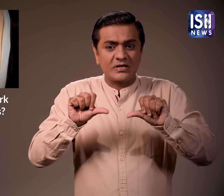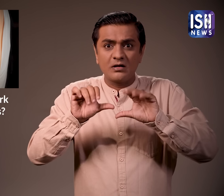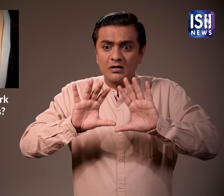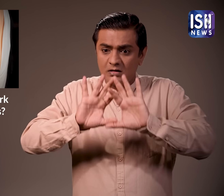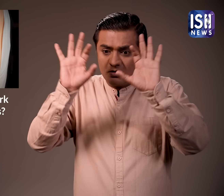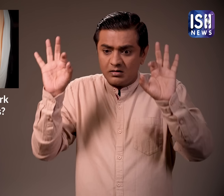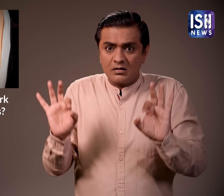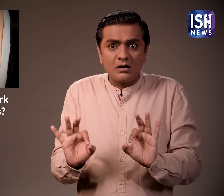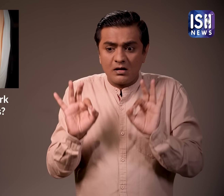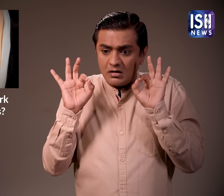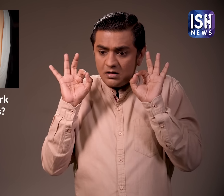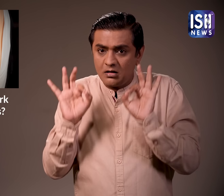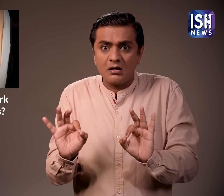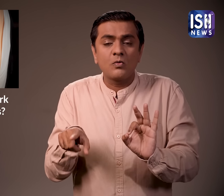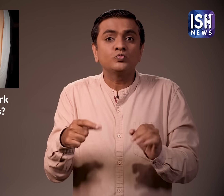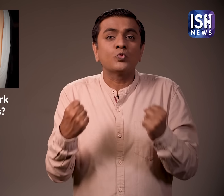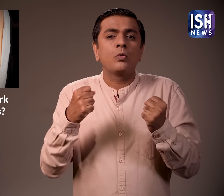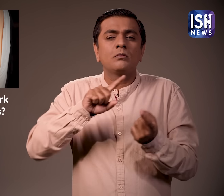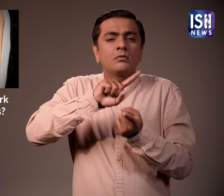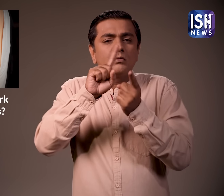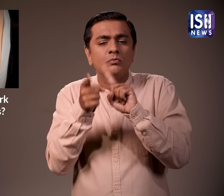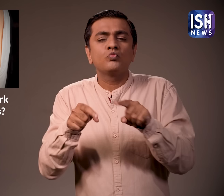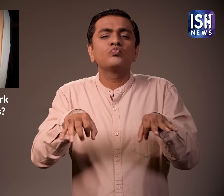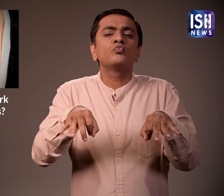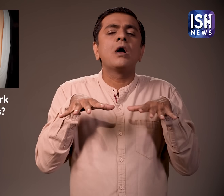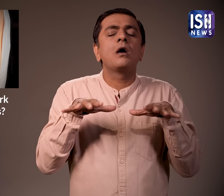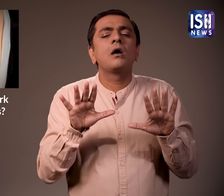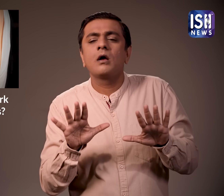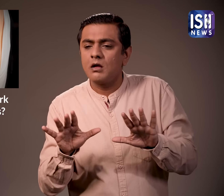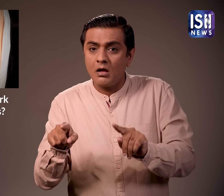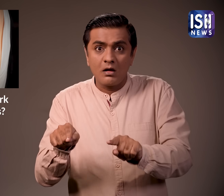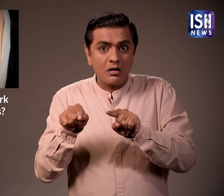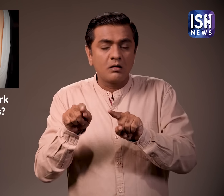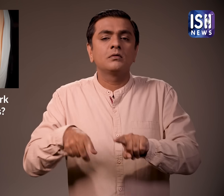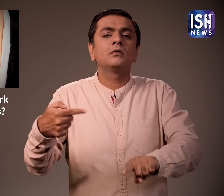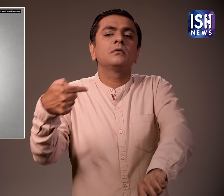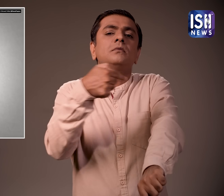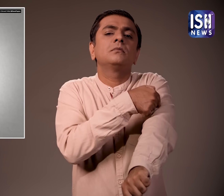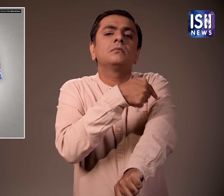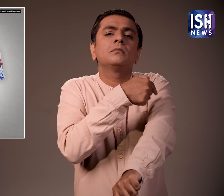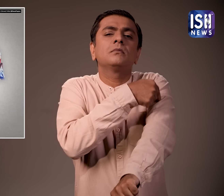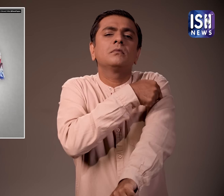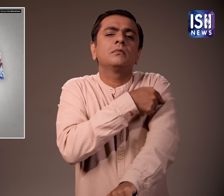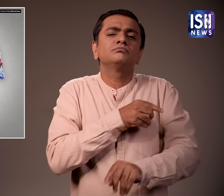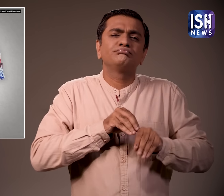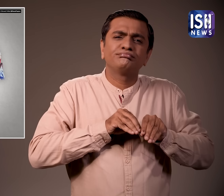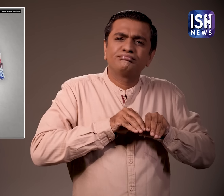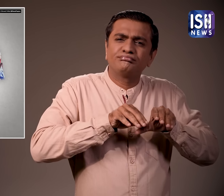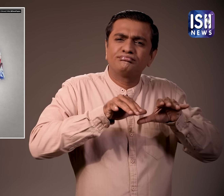स्मॉल पॉक से बचाफ के लिए एंटी बॉडी बनाने के लिए कमजोर वैक्सीनिया वाइरस को लोगों में